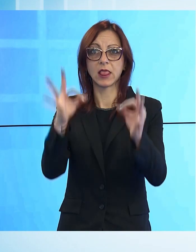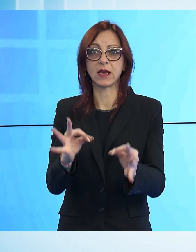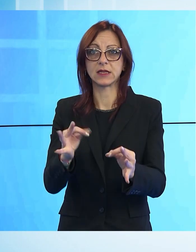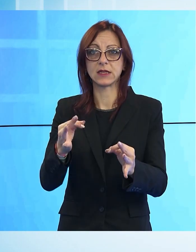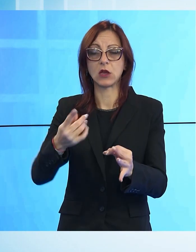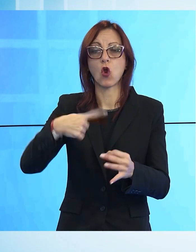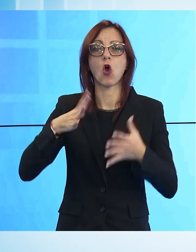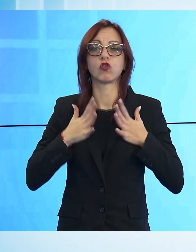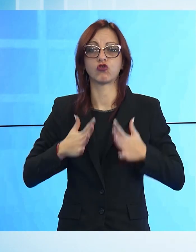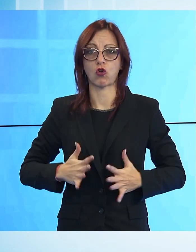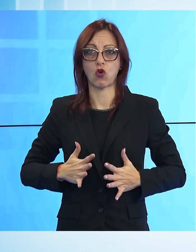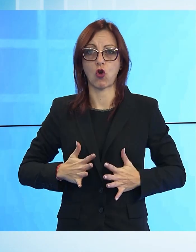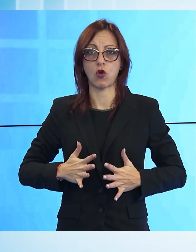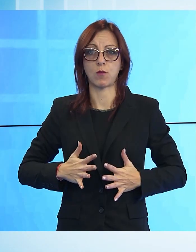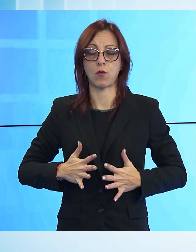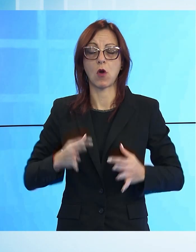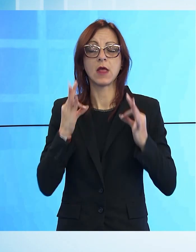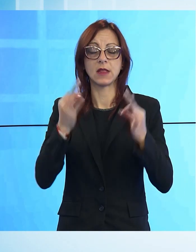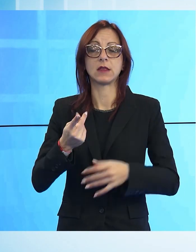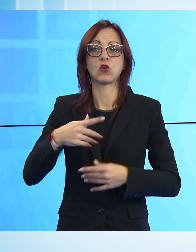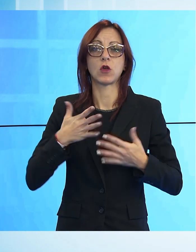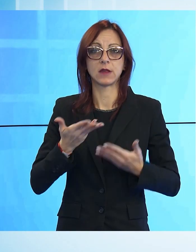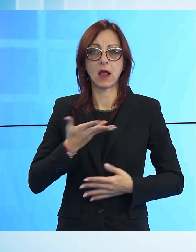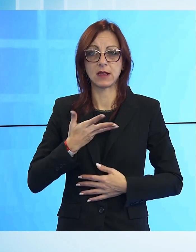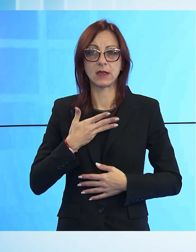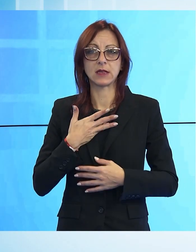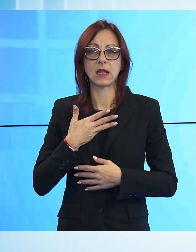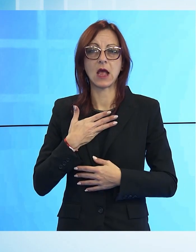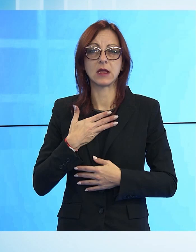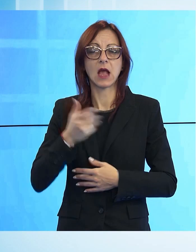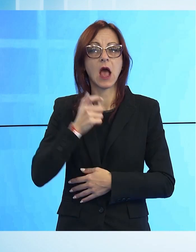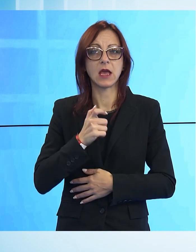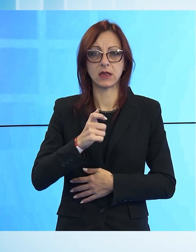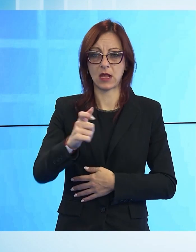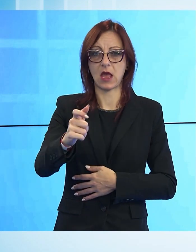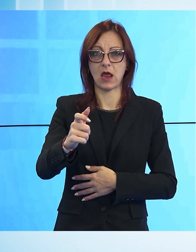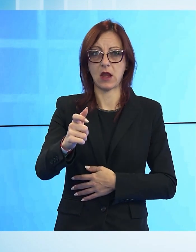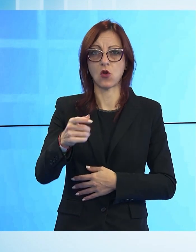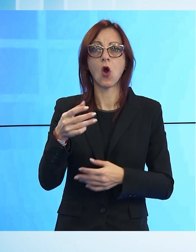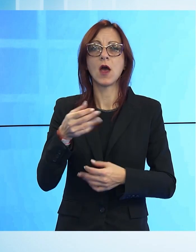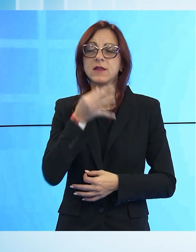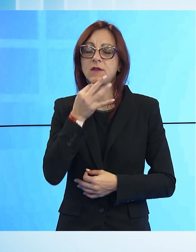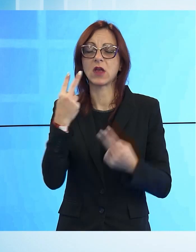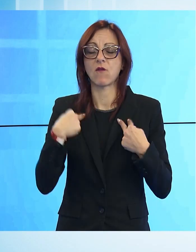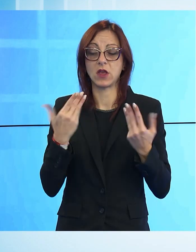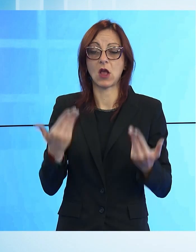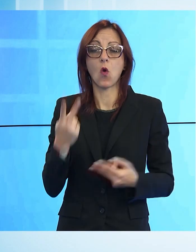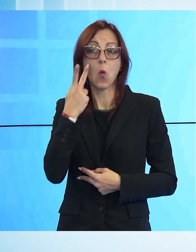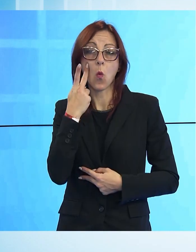per questo abilitati a guardare con fiducia ogni passaggio della nostra esistenza terrena.